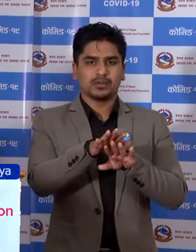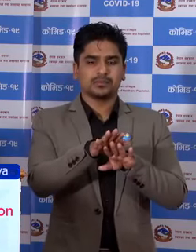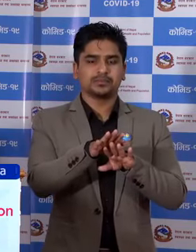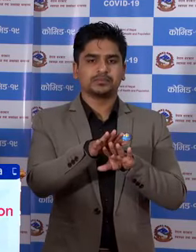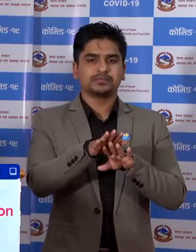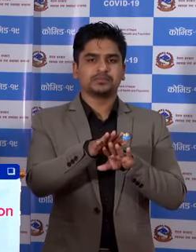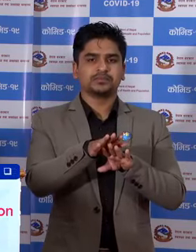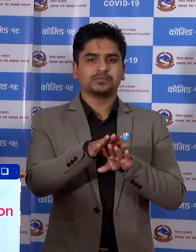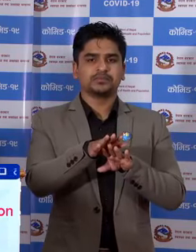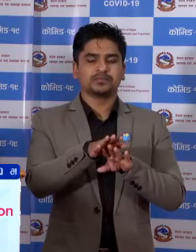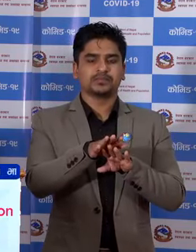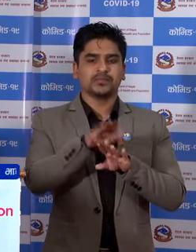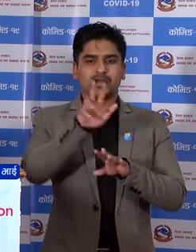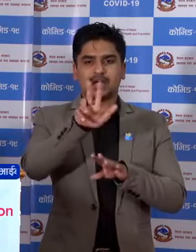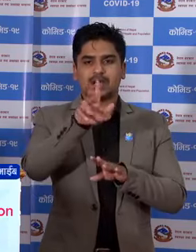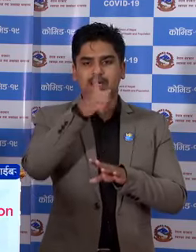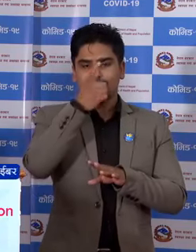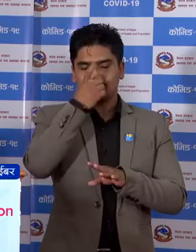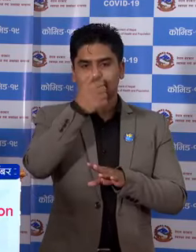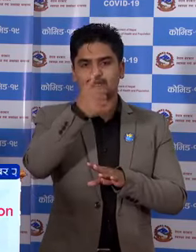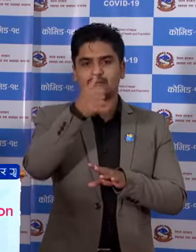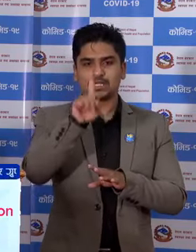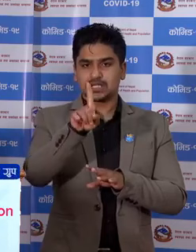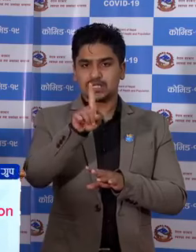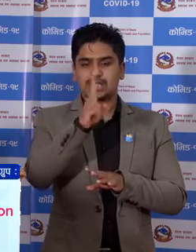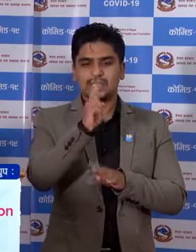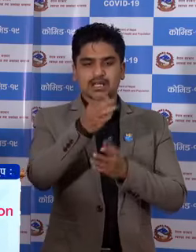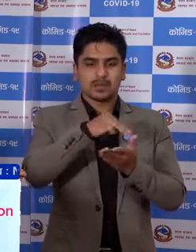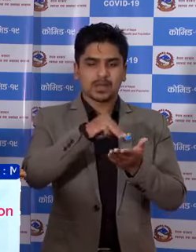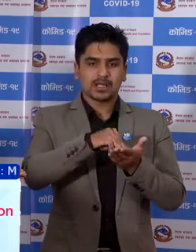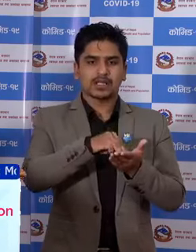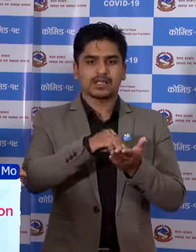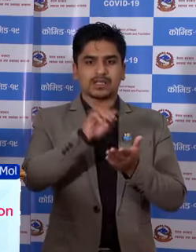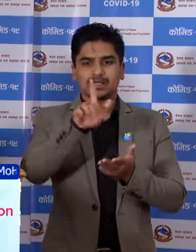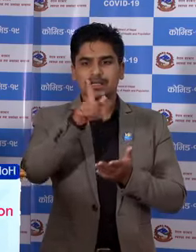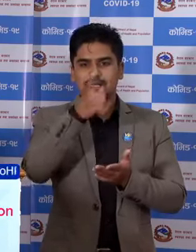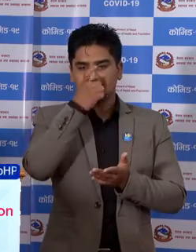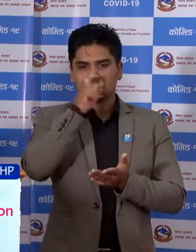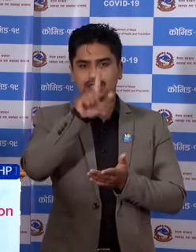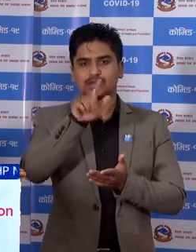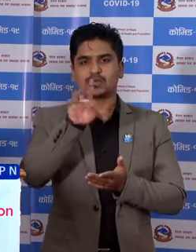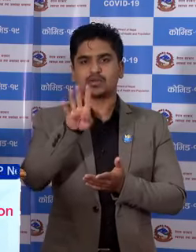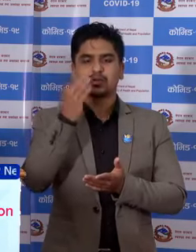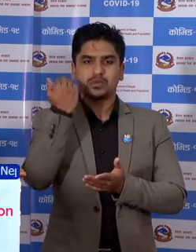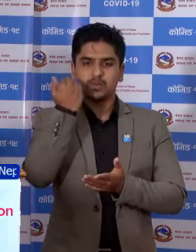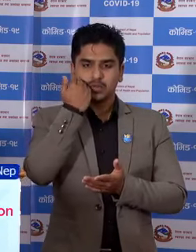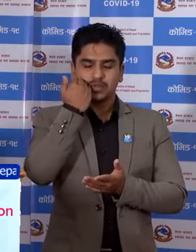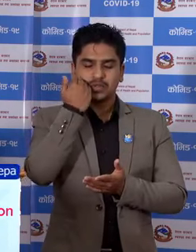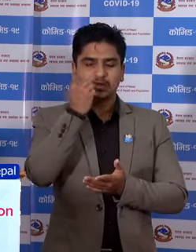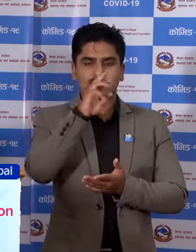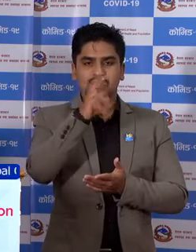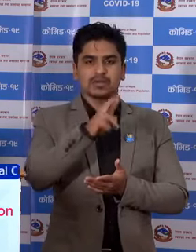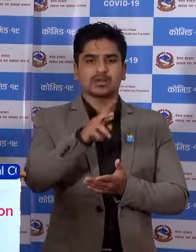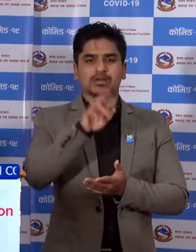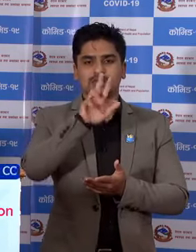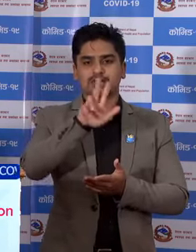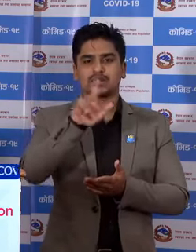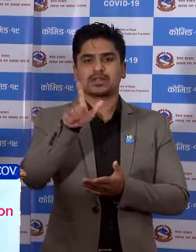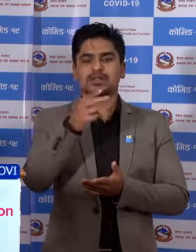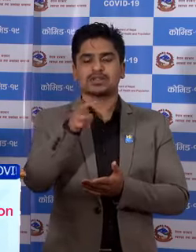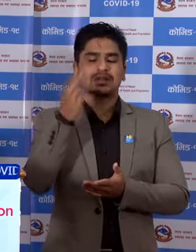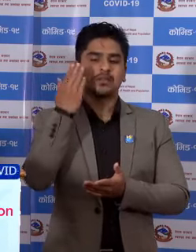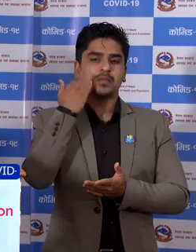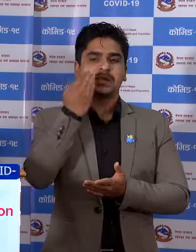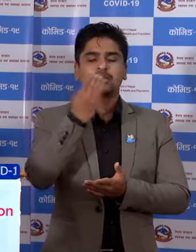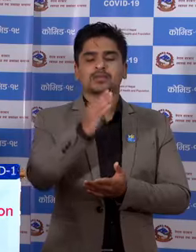संख्या आर से 61 तेस्मद्दे 64 जना पूरुस रा सतासी जना मैला